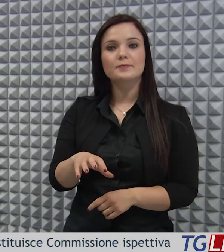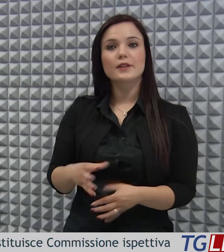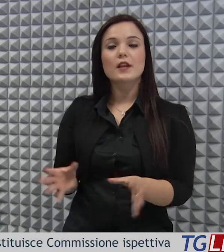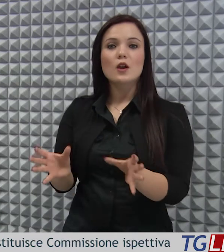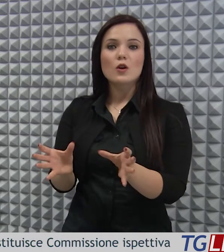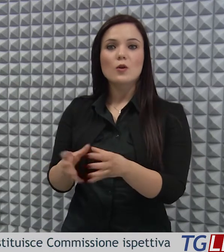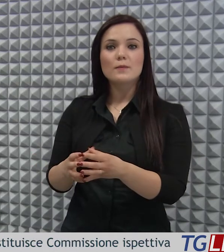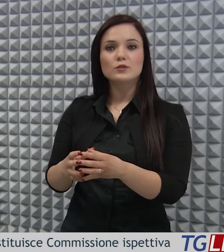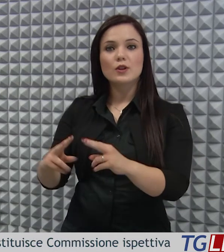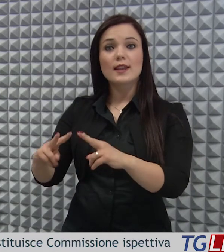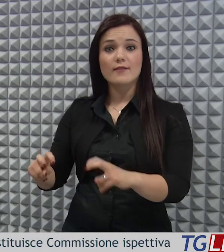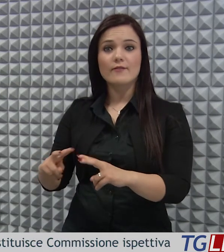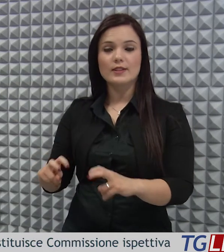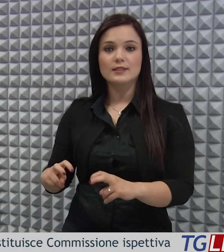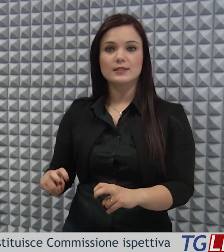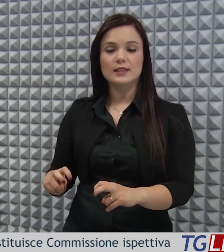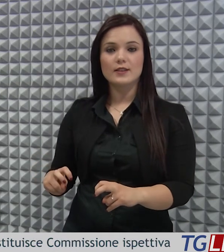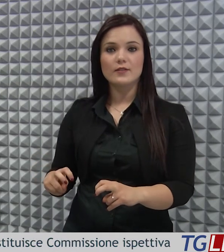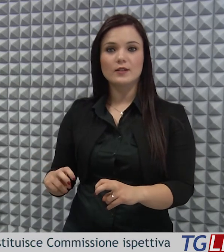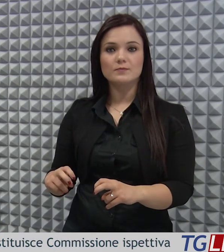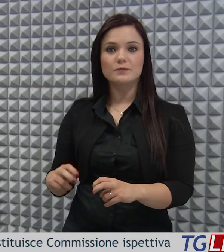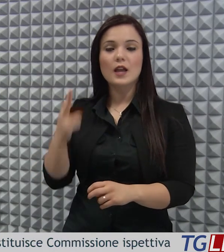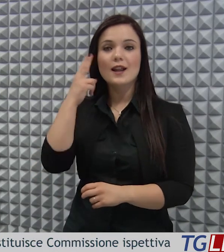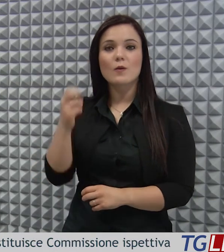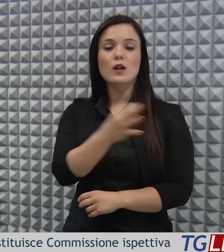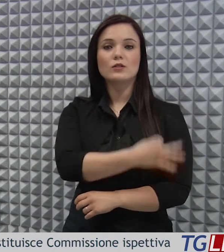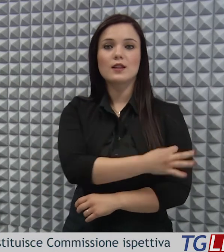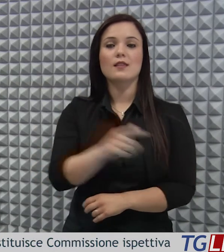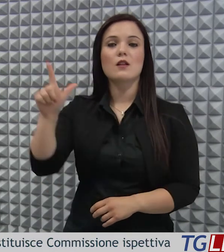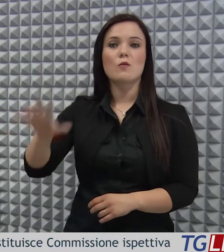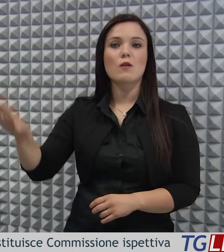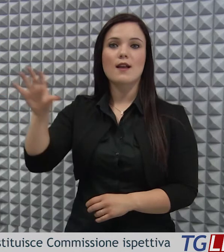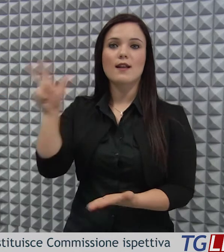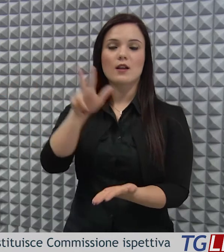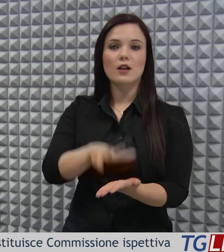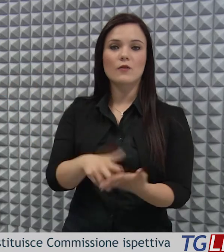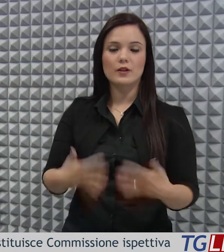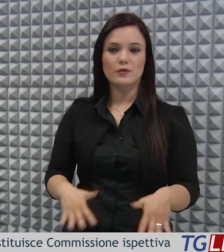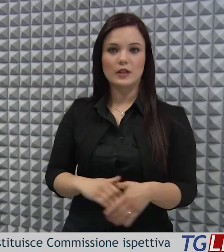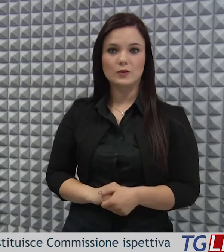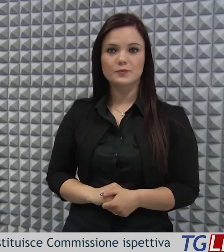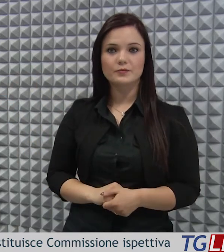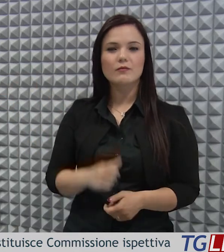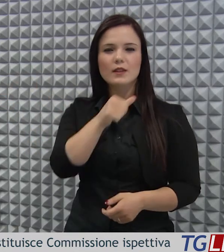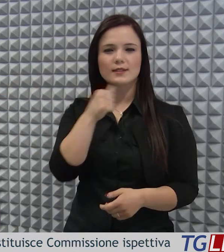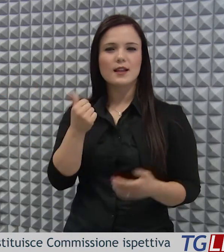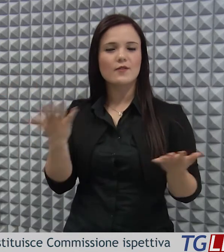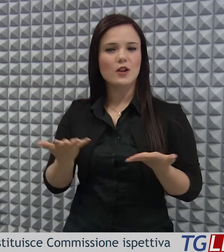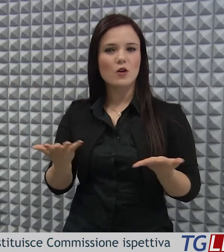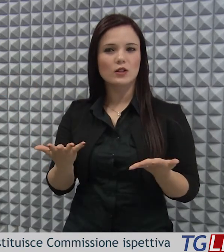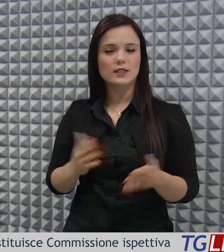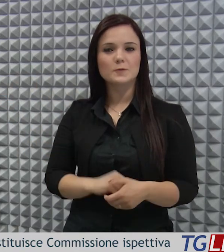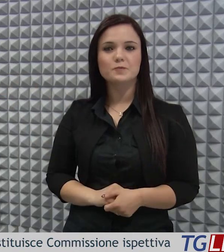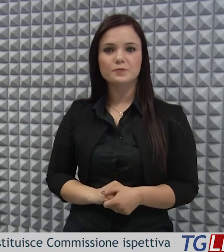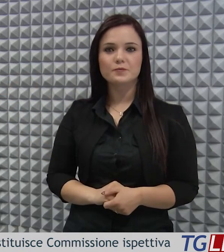deliberato l'istituzione di una commissione ispettiva sulla sanità lucana. Si impone